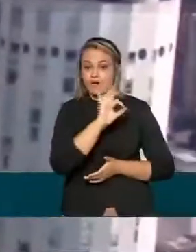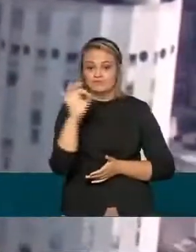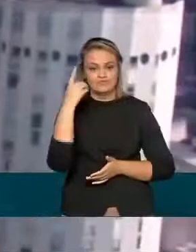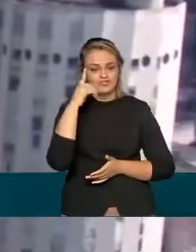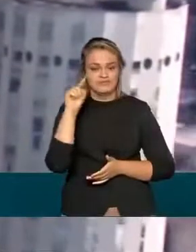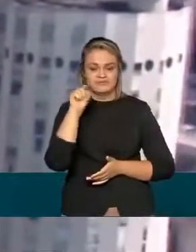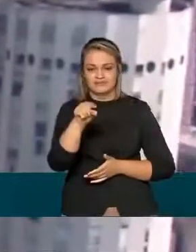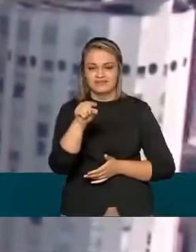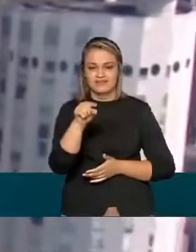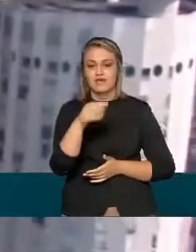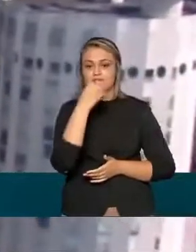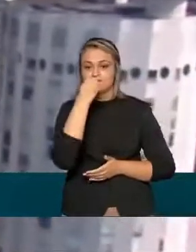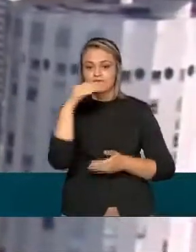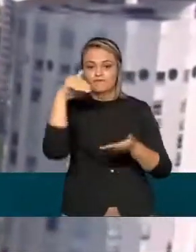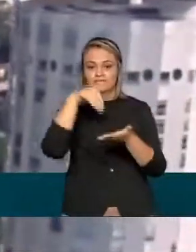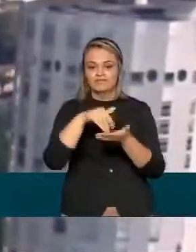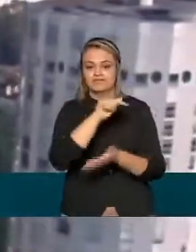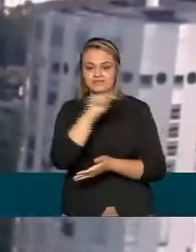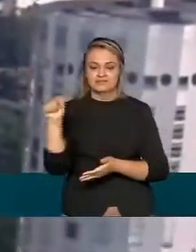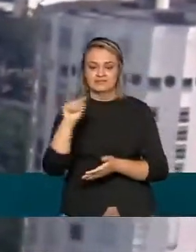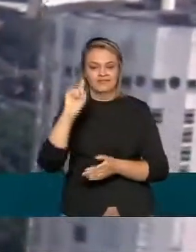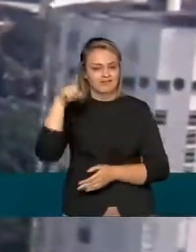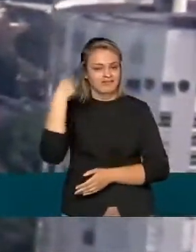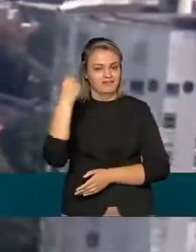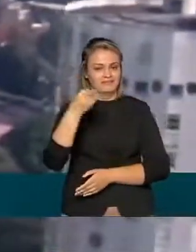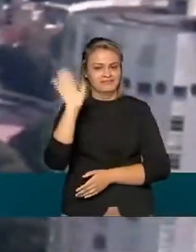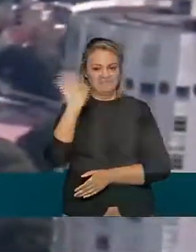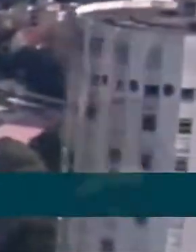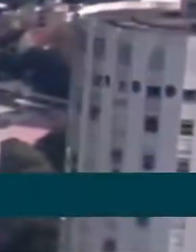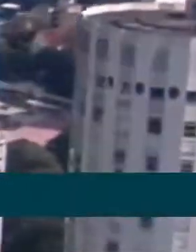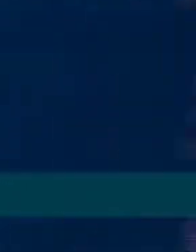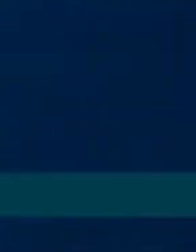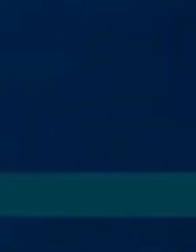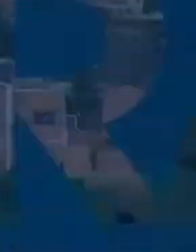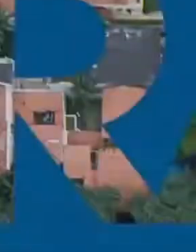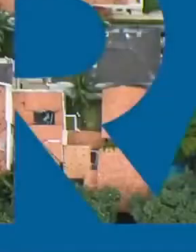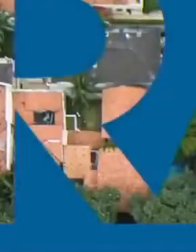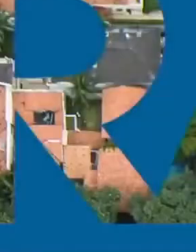ótimo dia para você, um bom final de semana e até a próxima. Tchau, tchau.